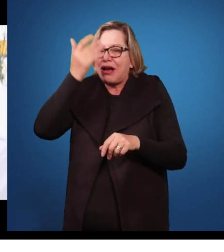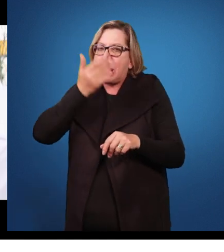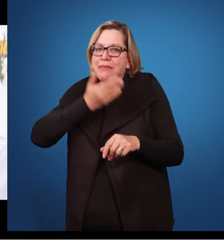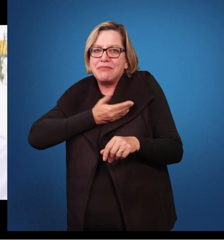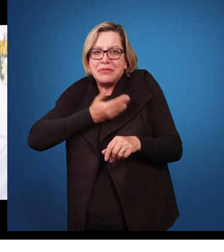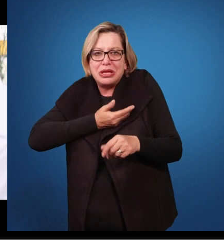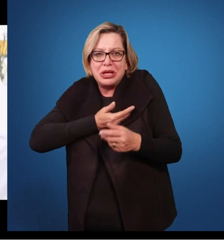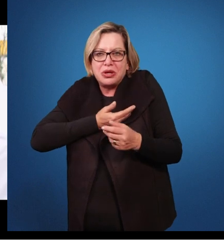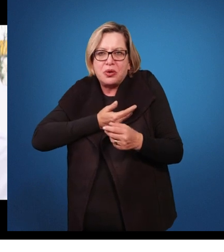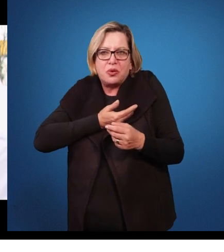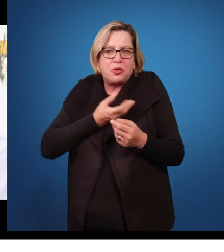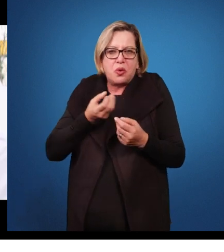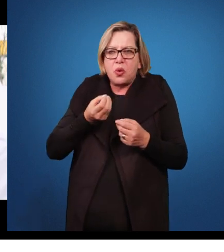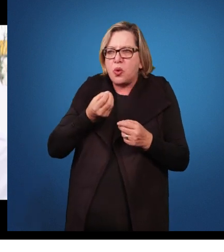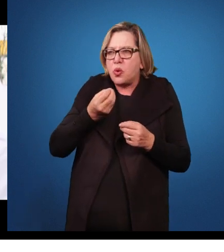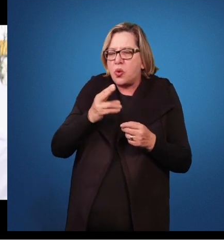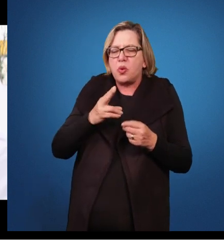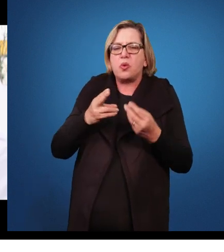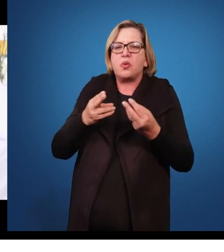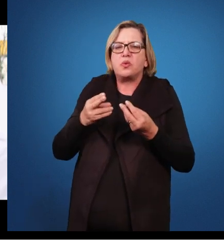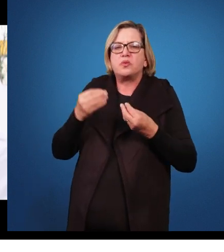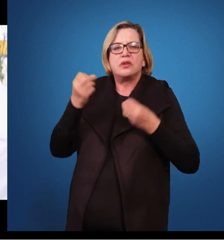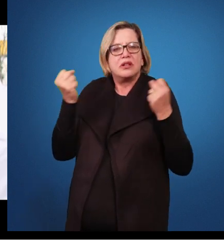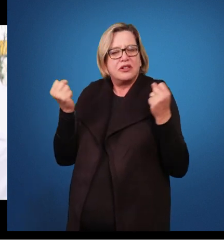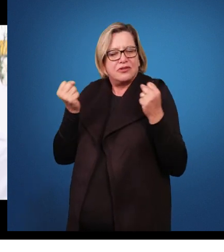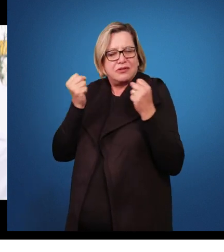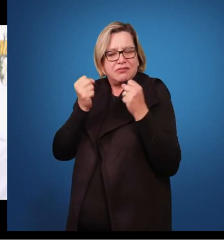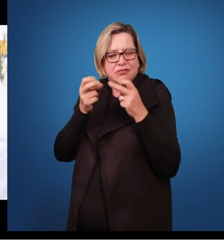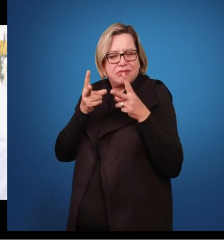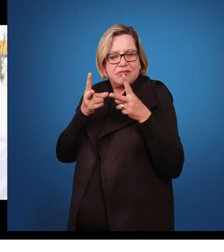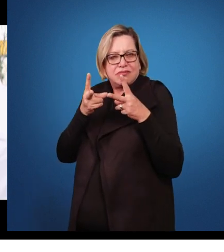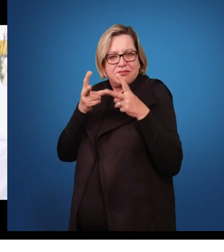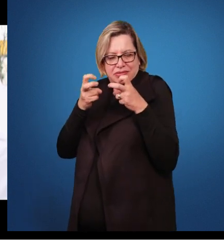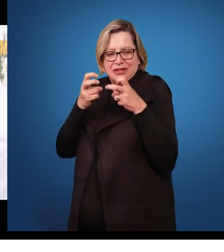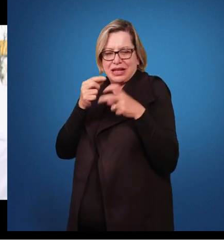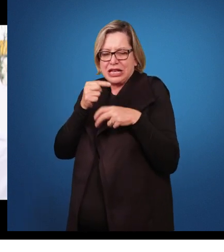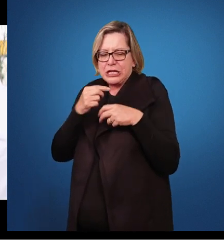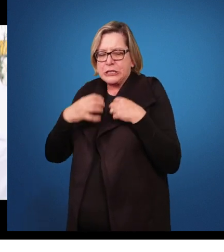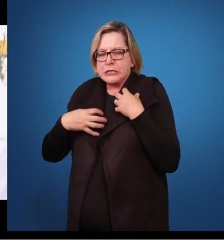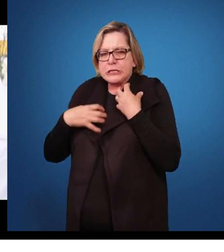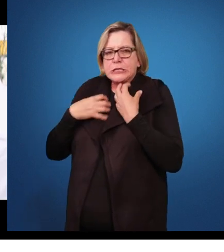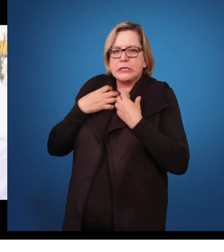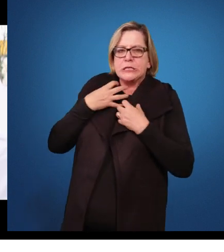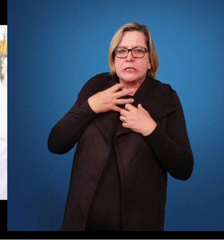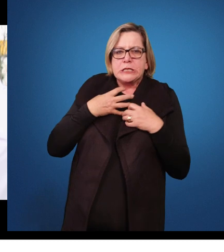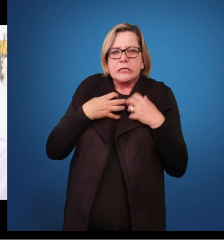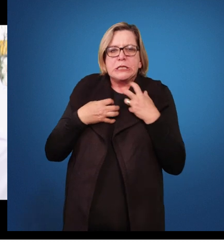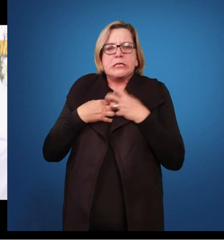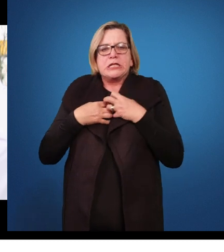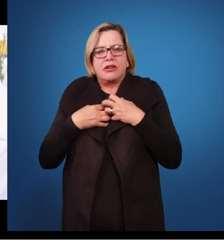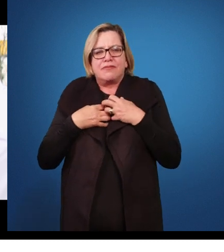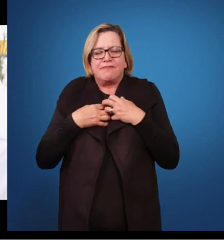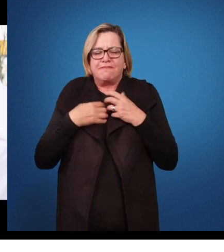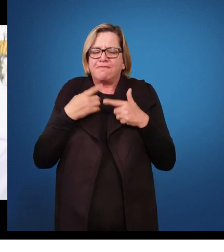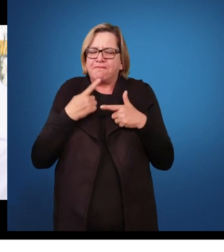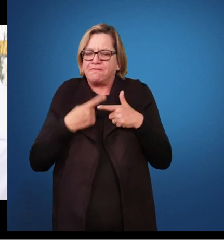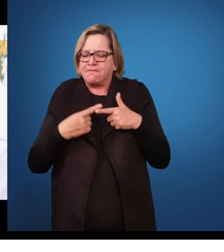colega de turma, que você percebe que esse colega está angustiado, está em crise com ele mesmo,